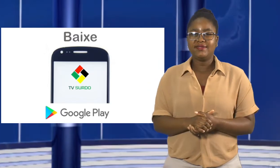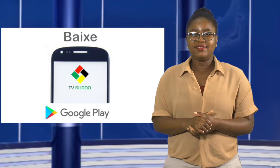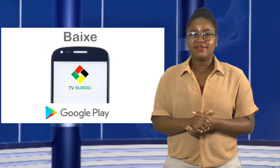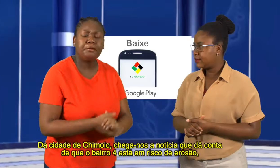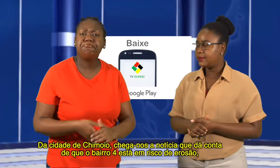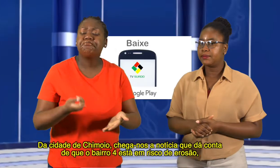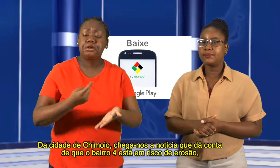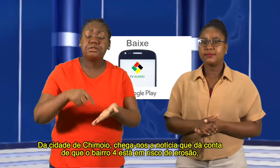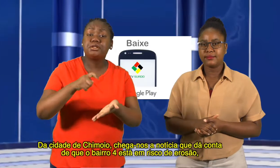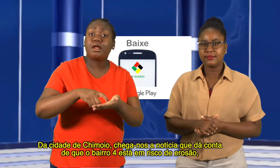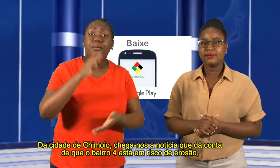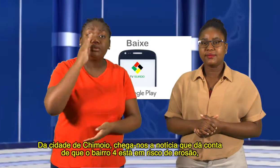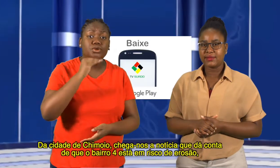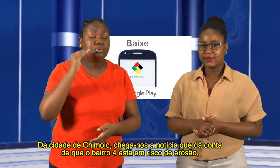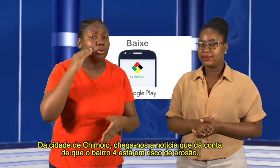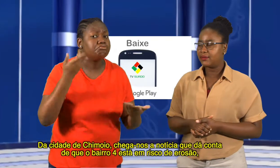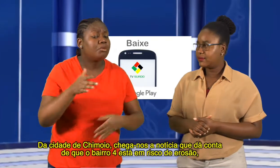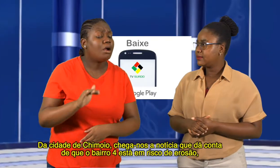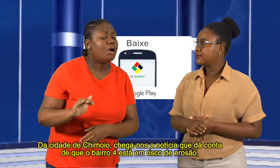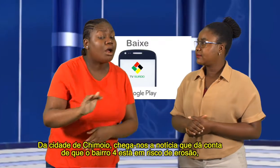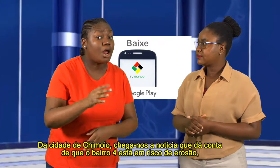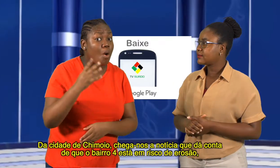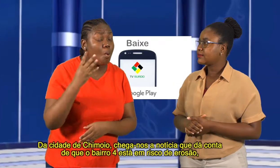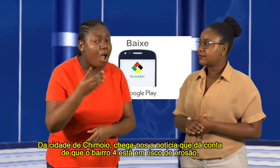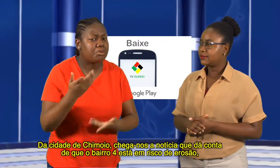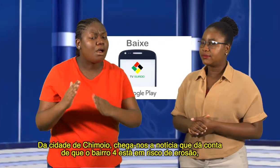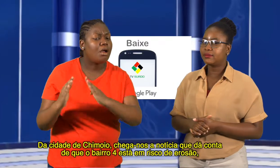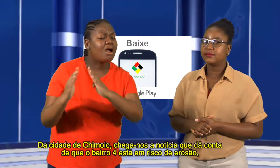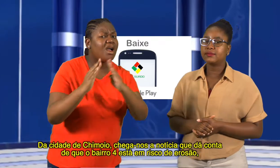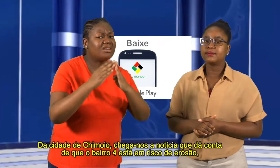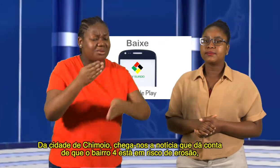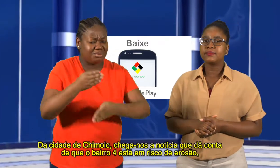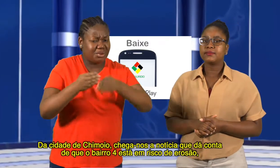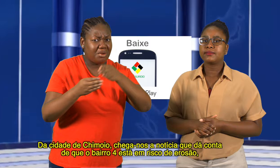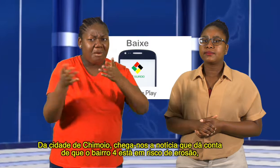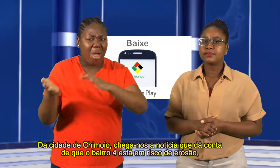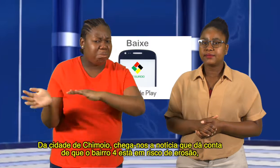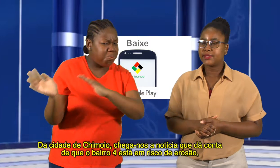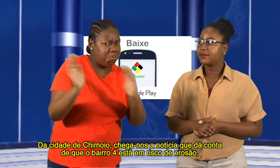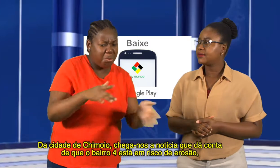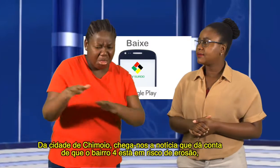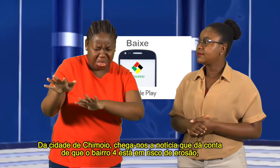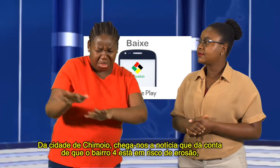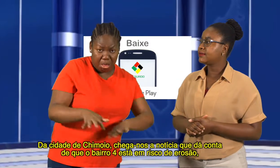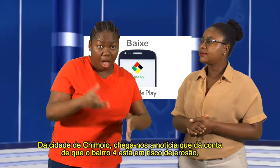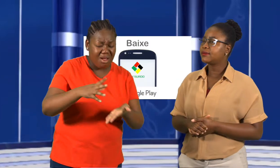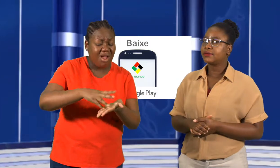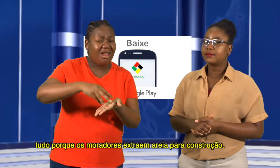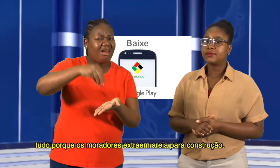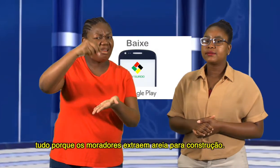Da cidade de Chimoio, chega-nos a informação que dá conta de que o bairro 4 está em risco de erosão. Tudo